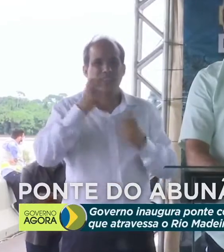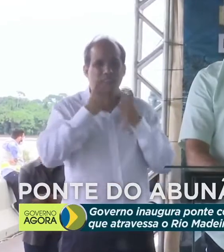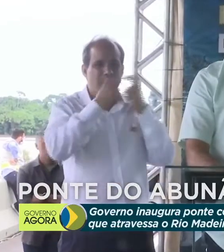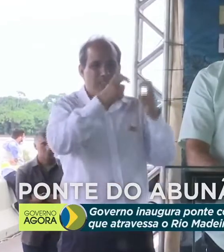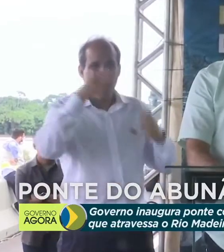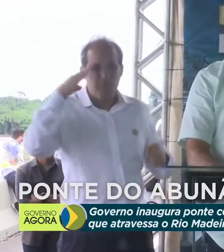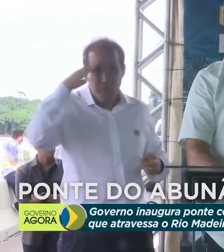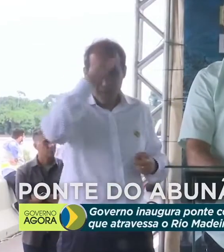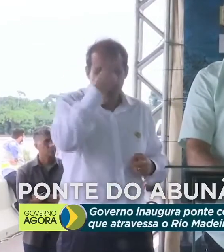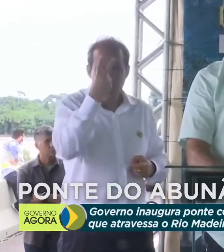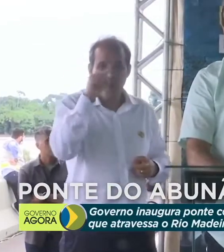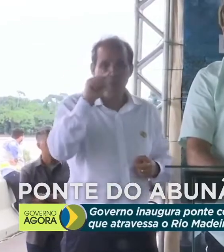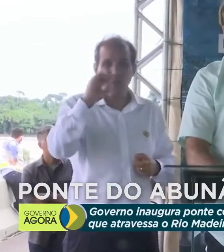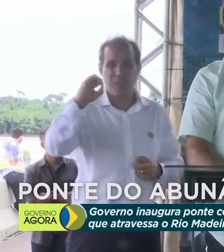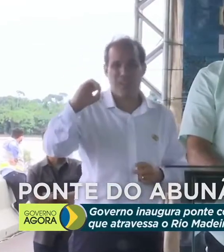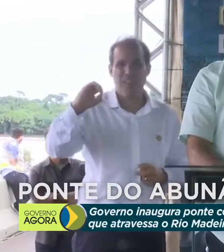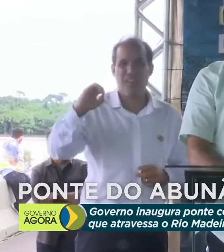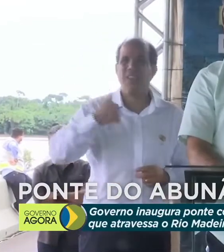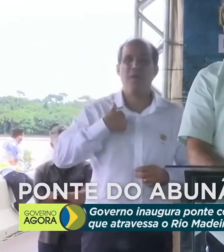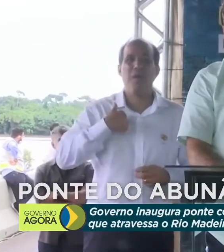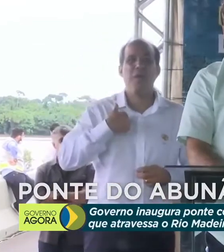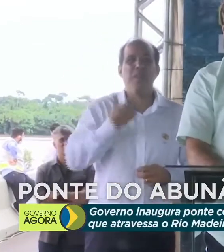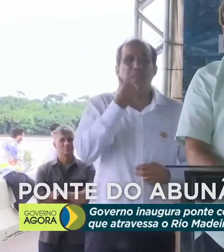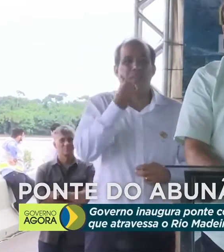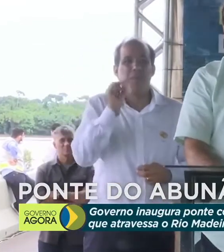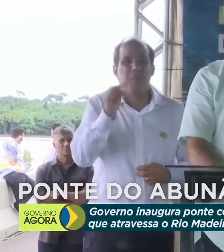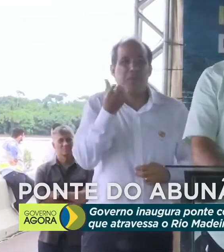Eu sou meia dúzia, ponto meia dúzia.